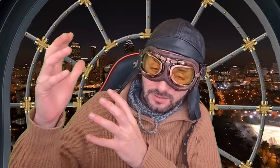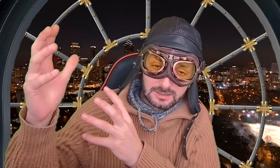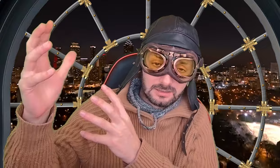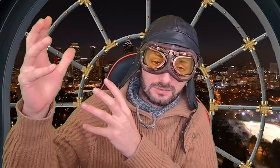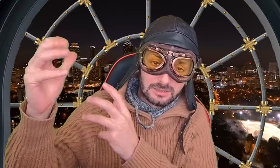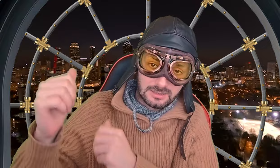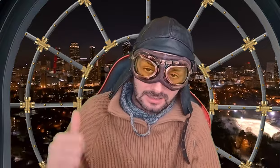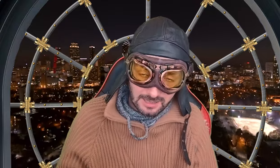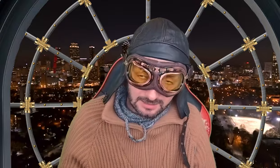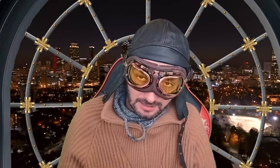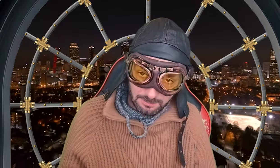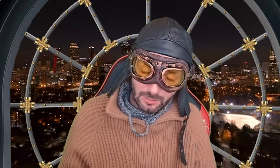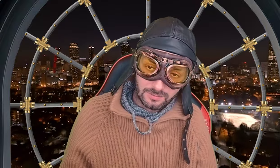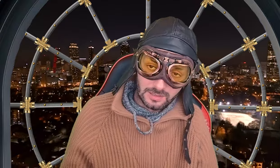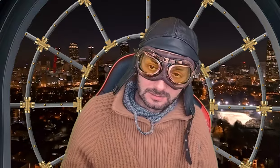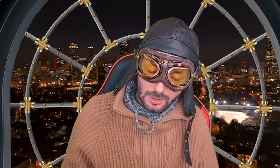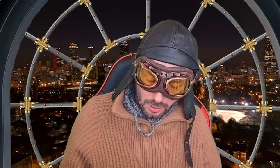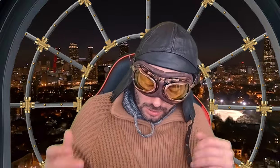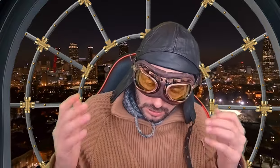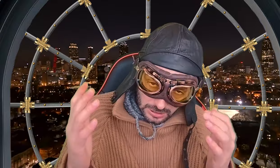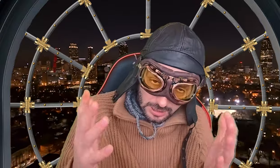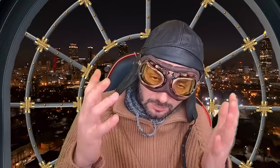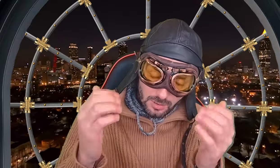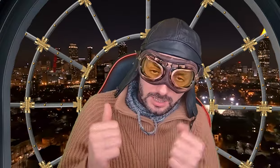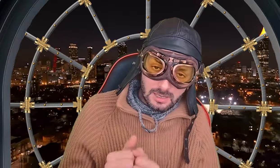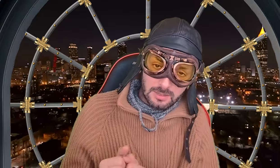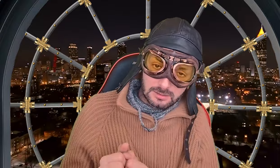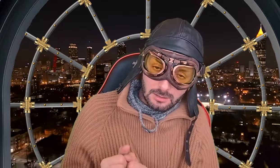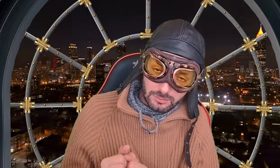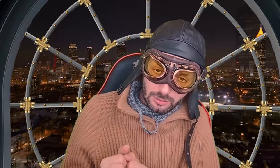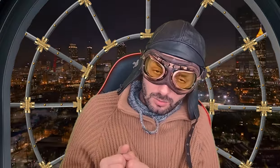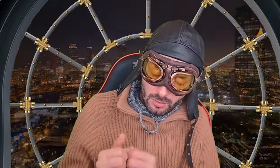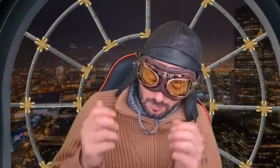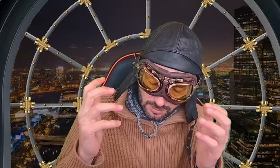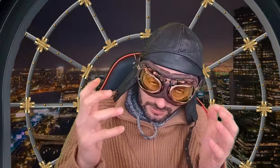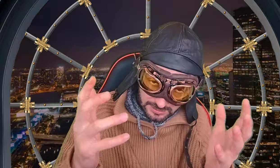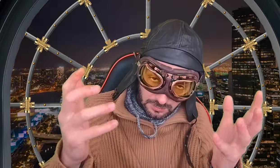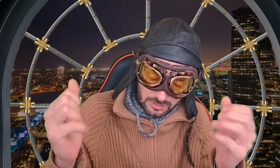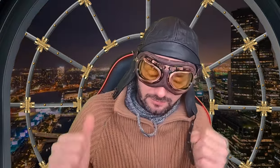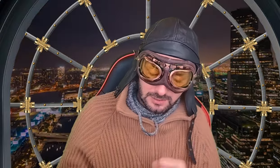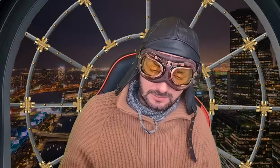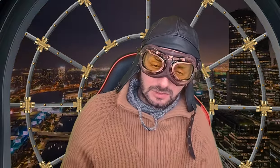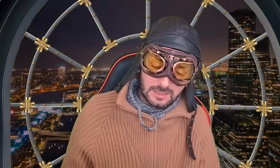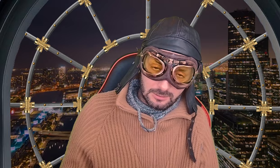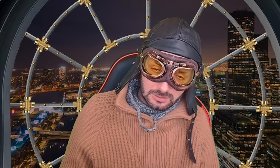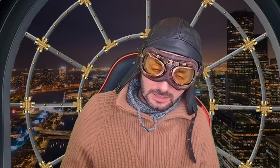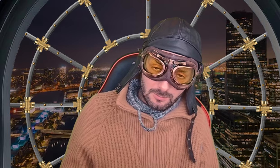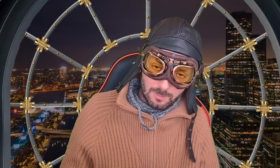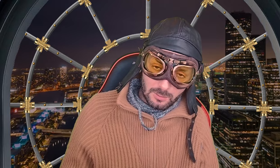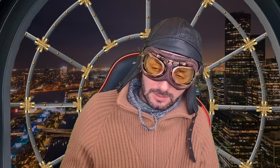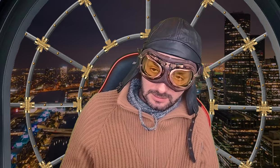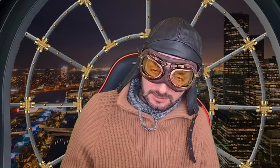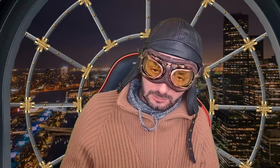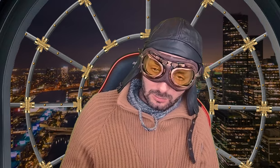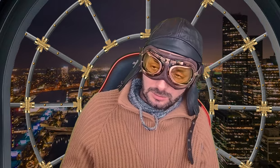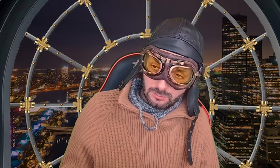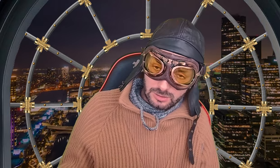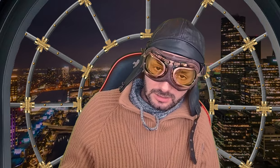falsificirate povijest. Kralju moj, ne znam je li se naučio povijest, smiju da falsificiraju samo povijednici. To se uči,